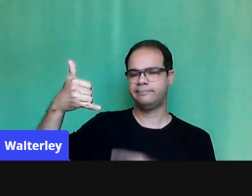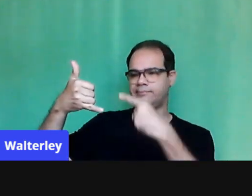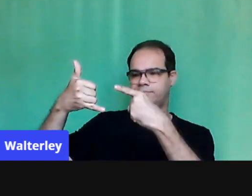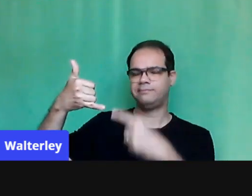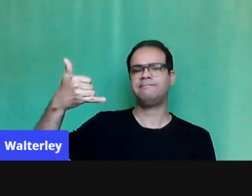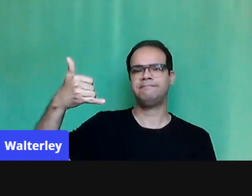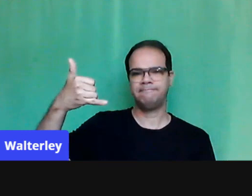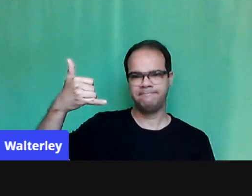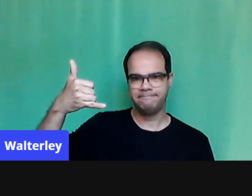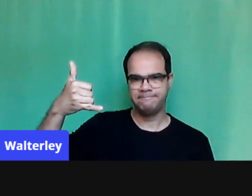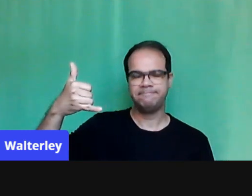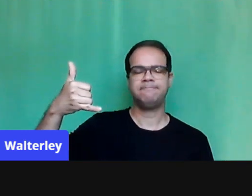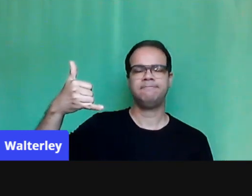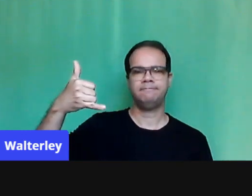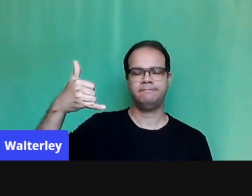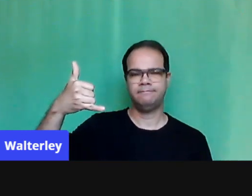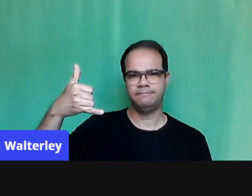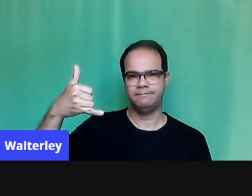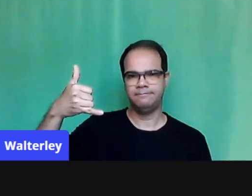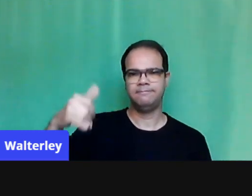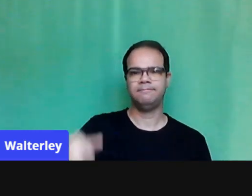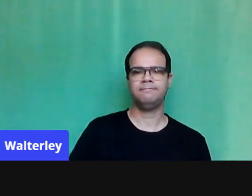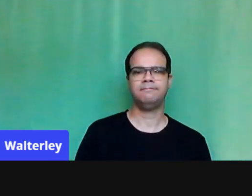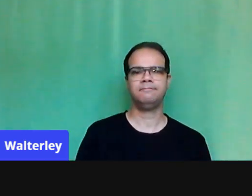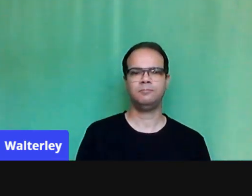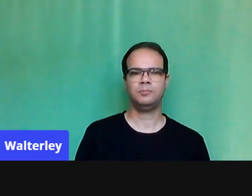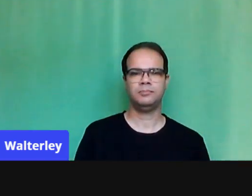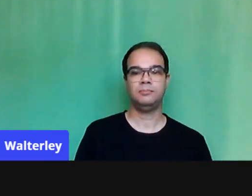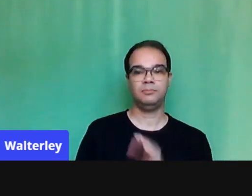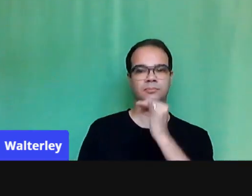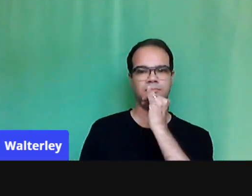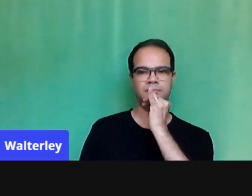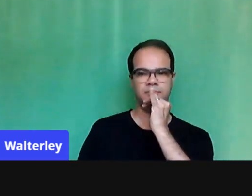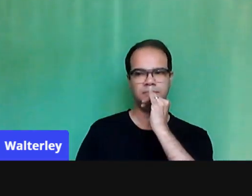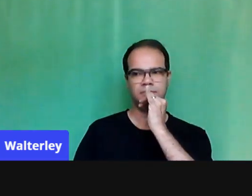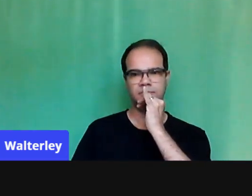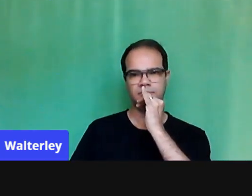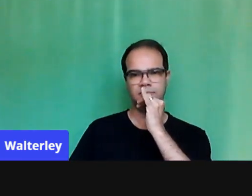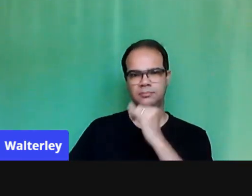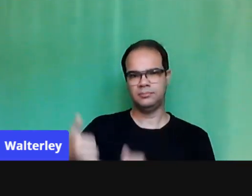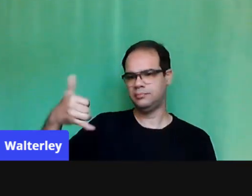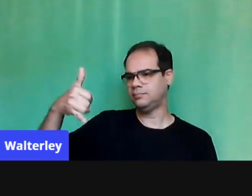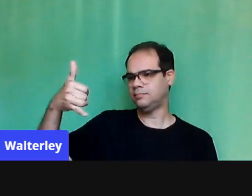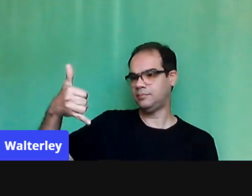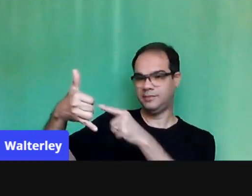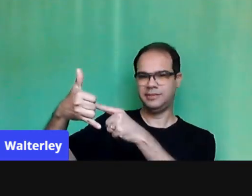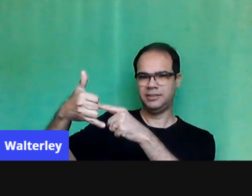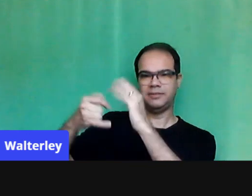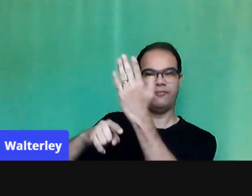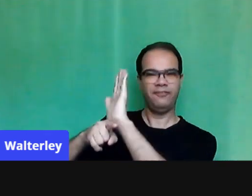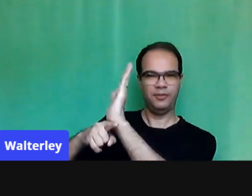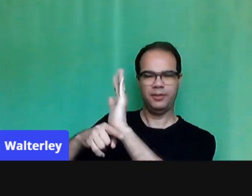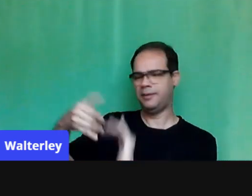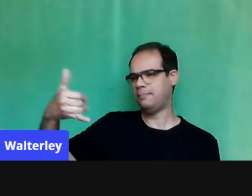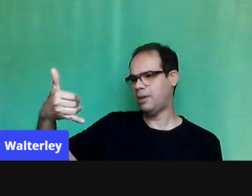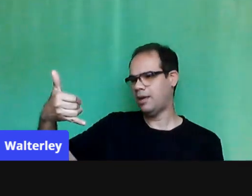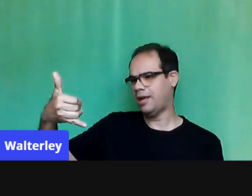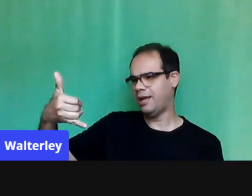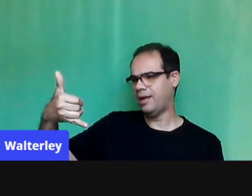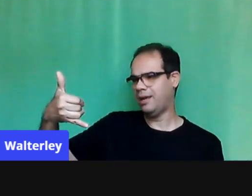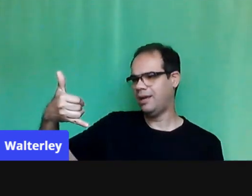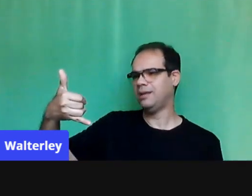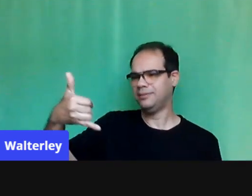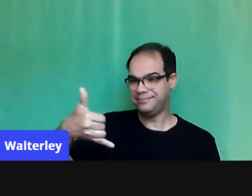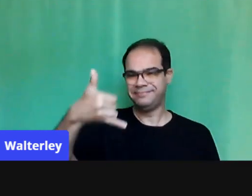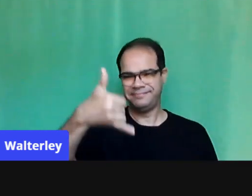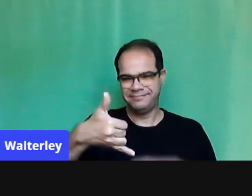conteúdos online. Se eu vou assistir um vídeo, acaba com a minha internet uma sentada, né? Sentei,